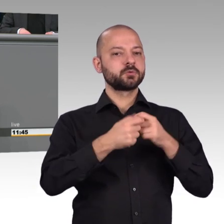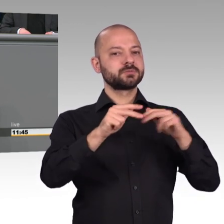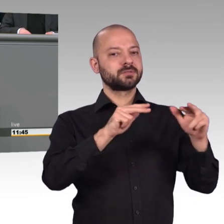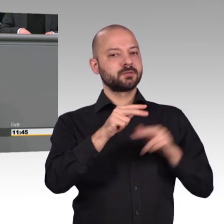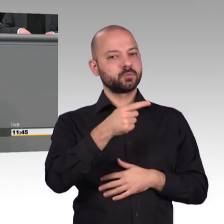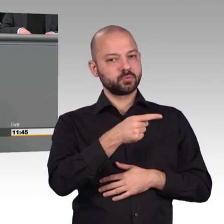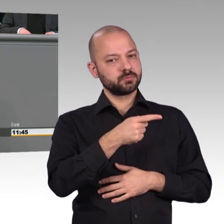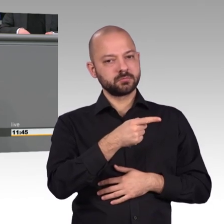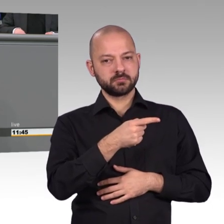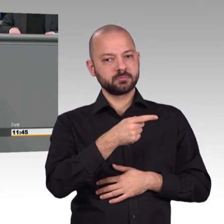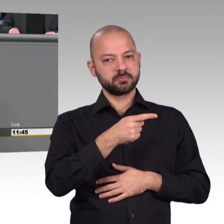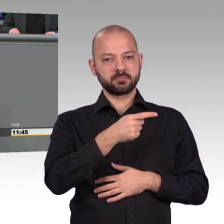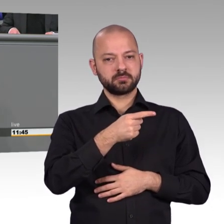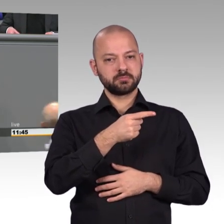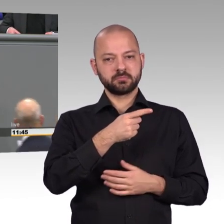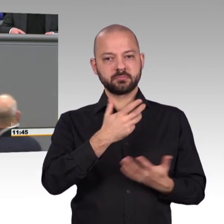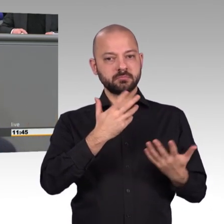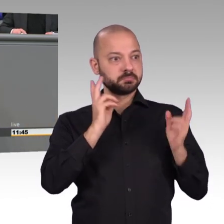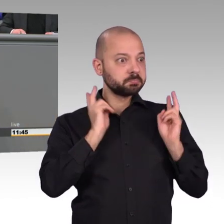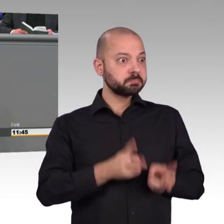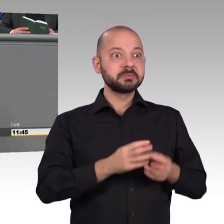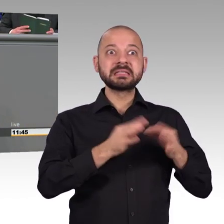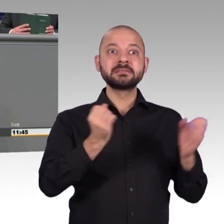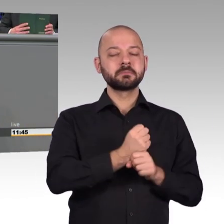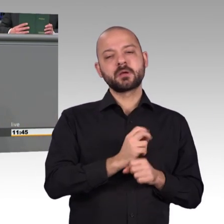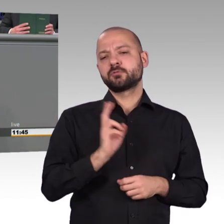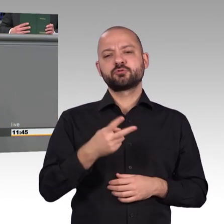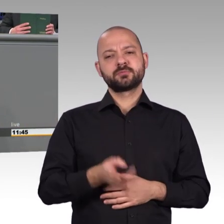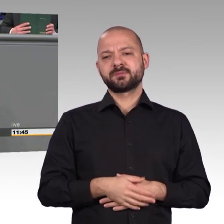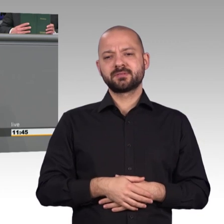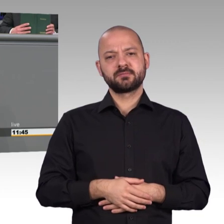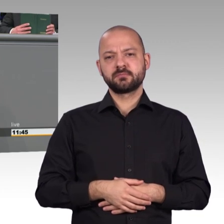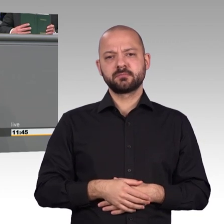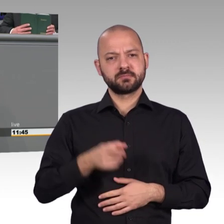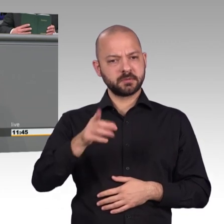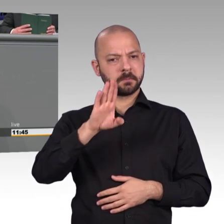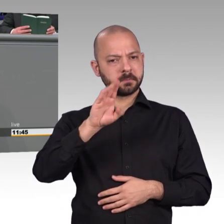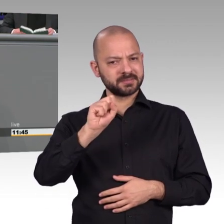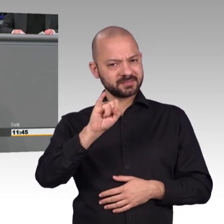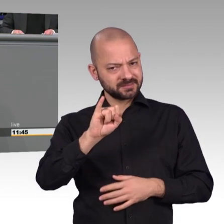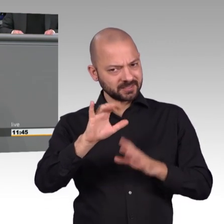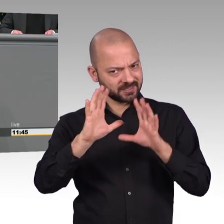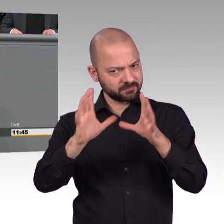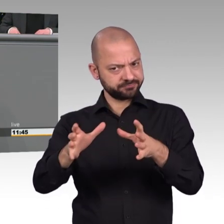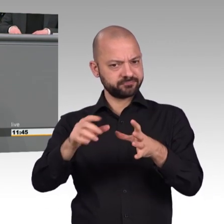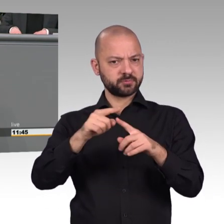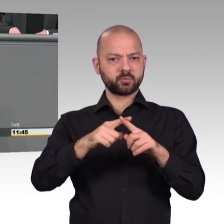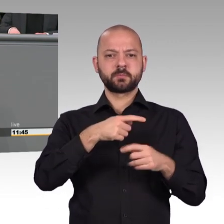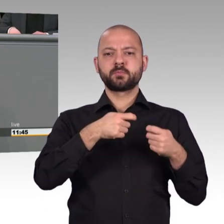E-Mails fördert. Darüber hinaus das hier angesprochene BSI fördert das Projekt Easy GPG, ein nutzerfreundliches, da weitgehend automatisiertes